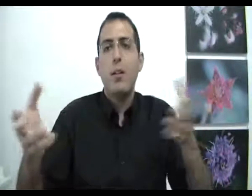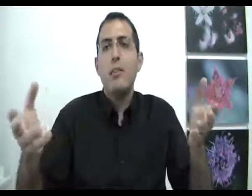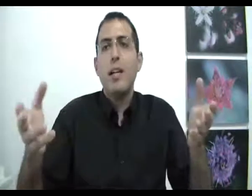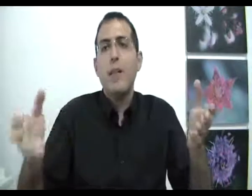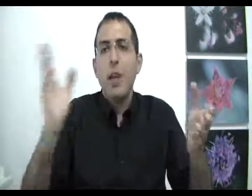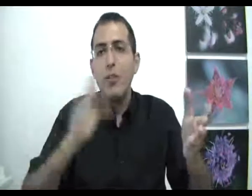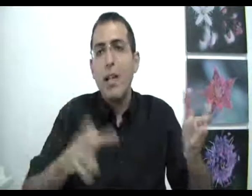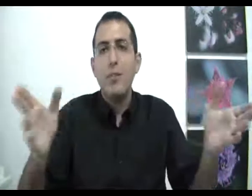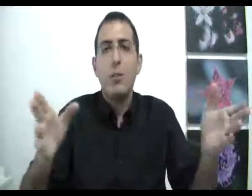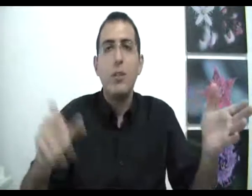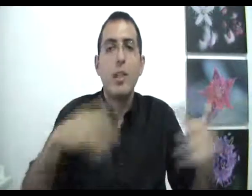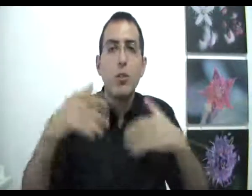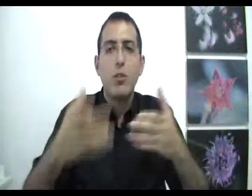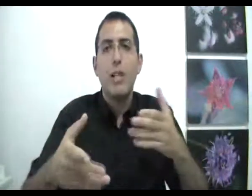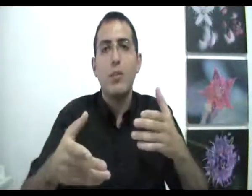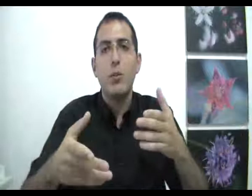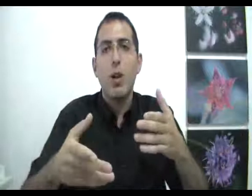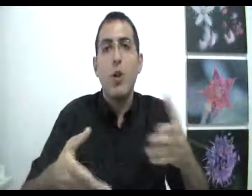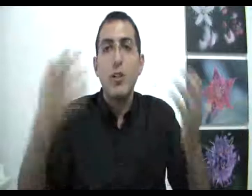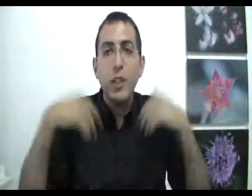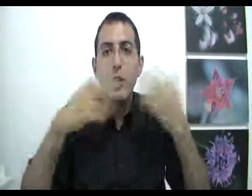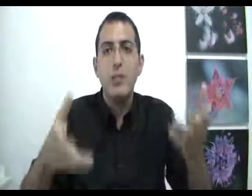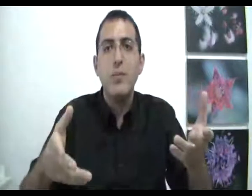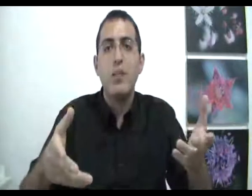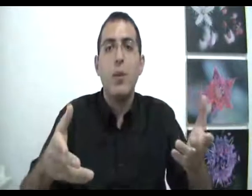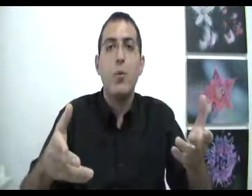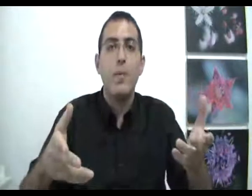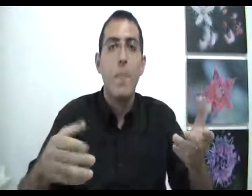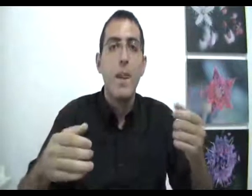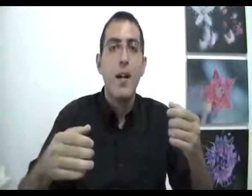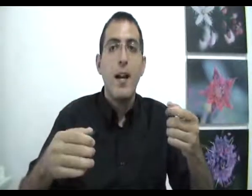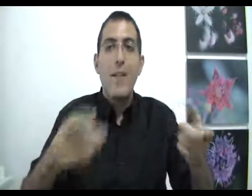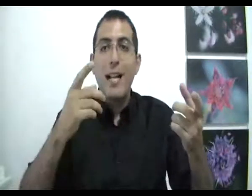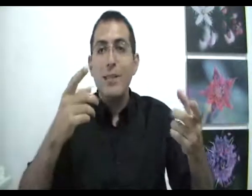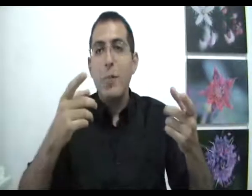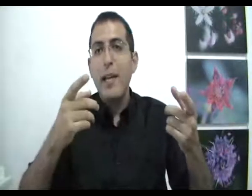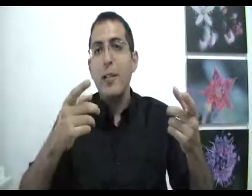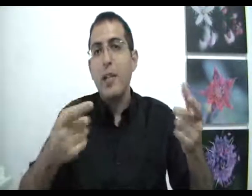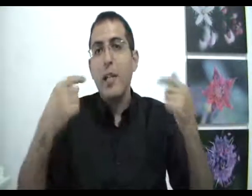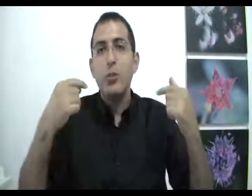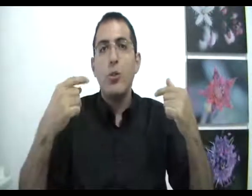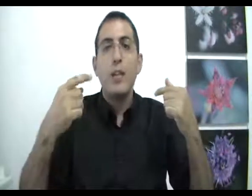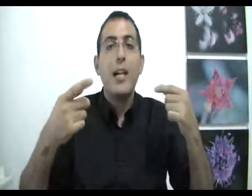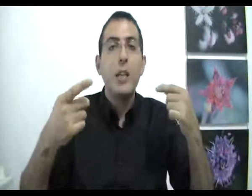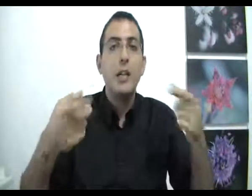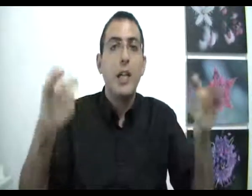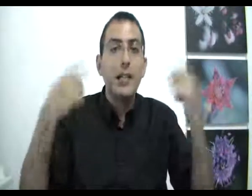לא צריך, אפשר אשר לעשות, לא צריך לרצות ולעשות. עוד לפני שרוצים זה כבר קורה. אבל אז הוא אומר שאין רצון. וכאשר יש עדי